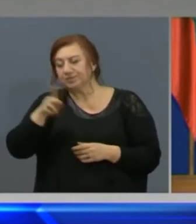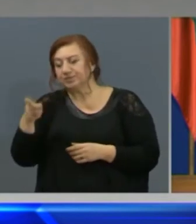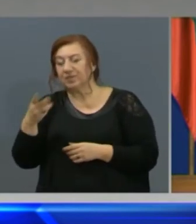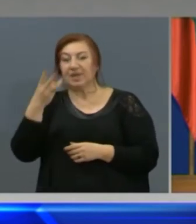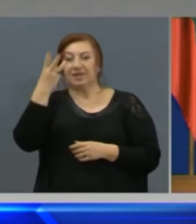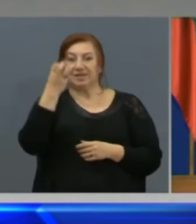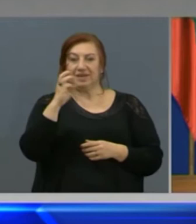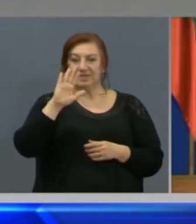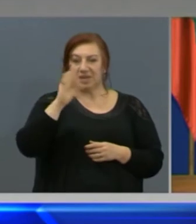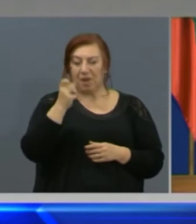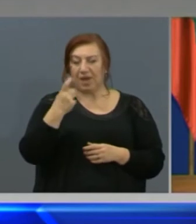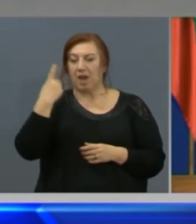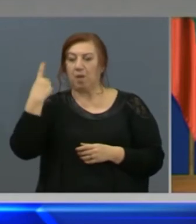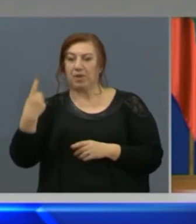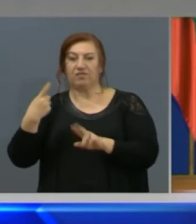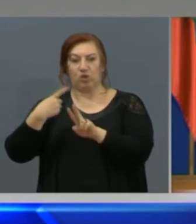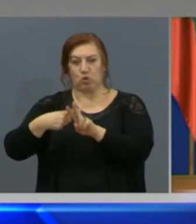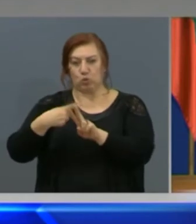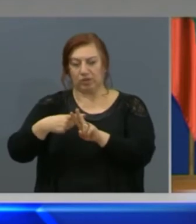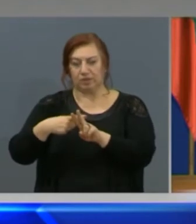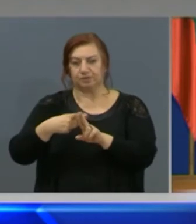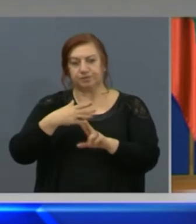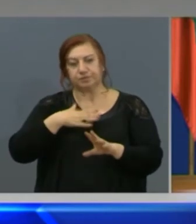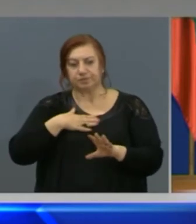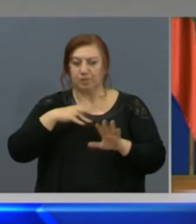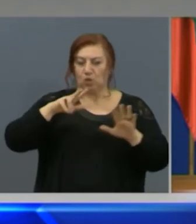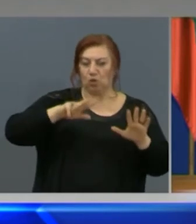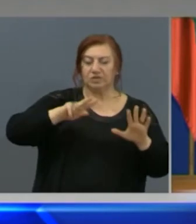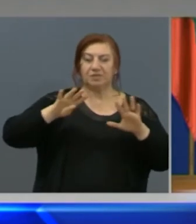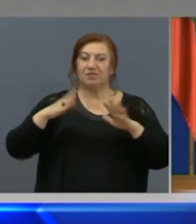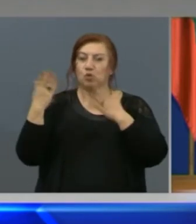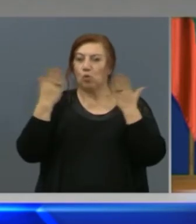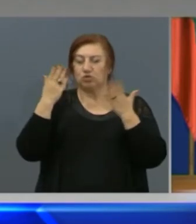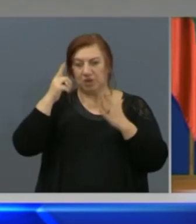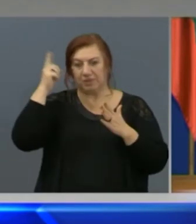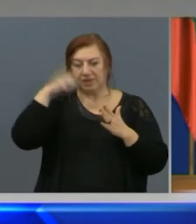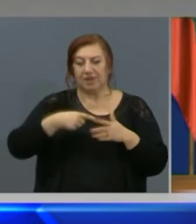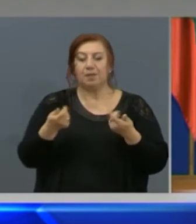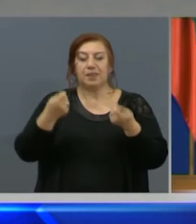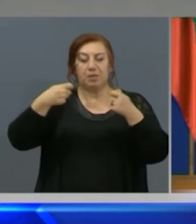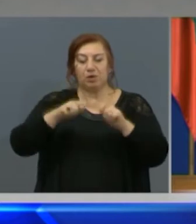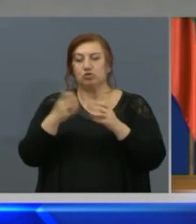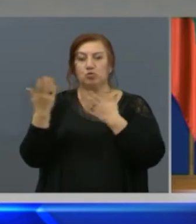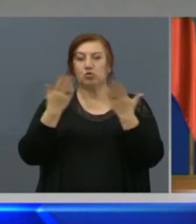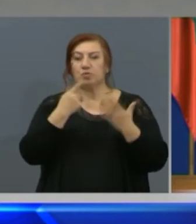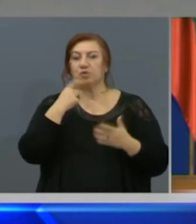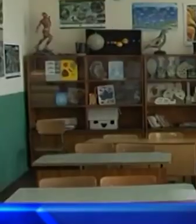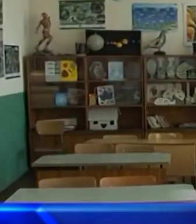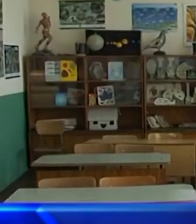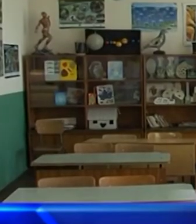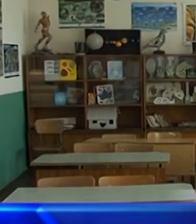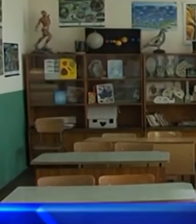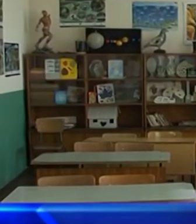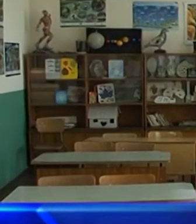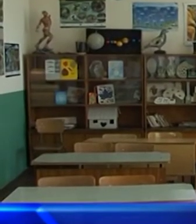май на 1 юни. Т.е. да имаме 8-9 учебни дни, в които да се приключи учебната година за 12-класниците.